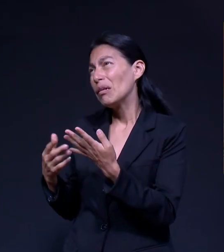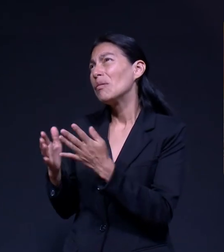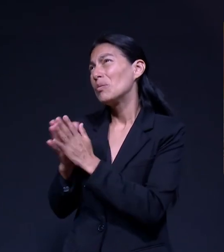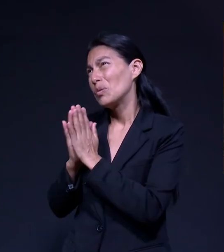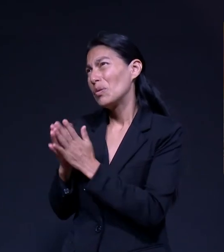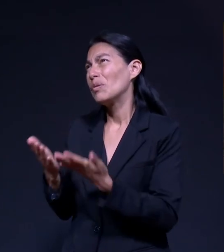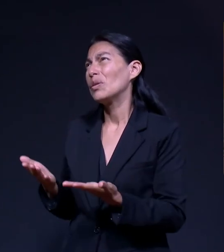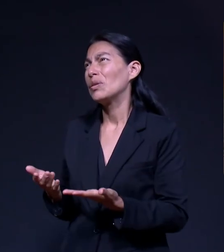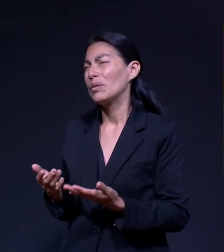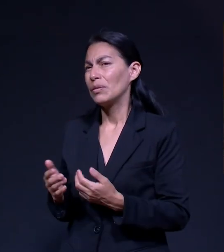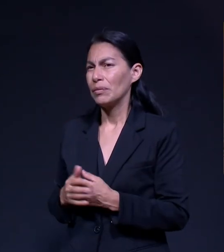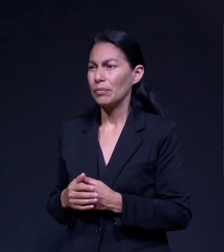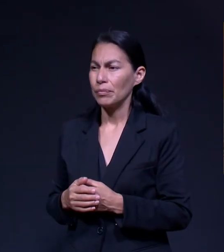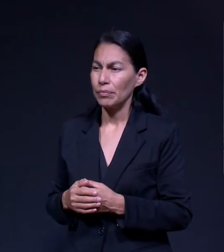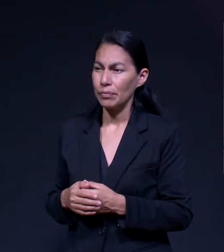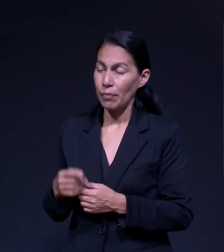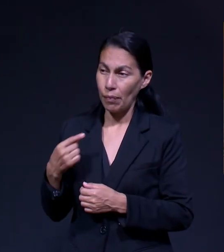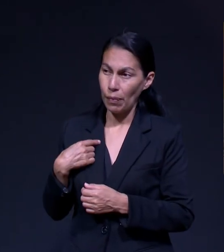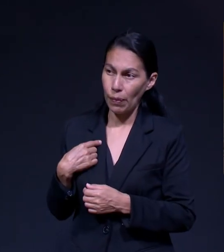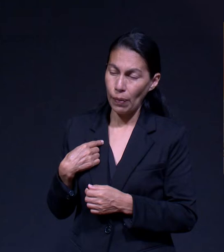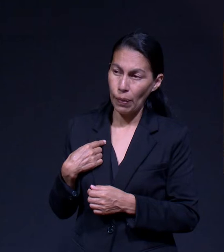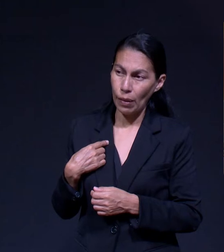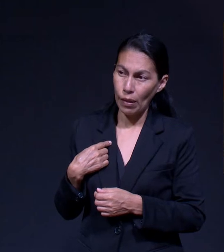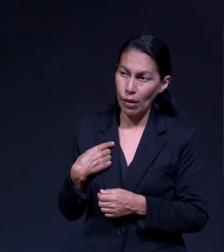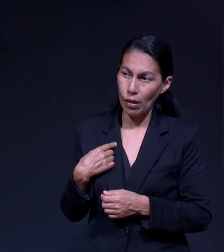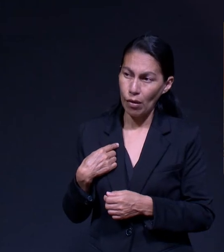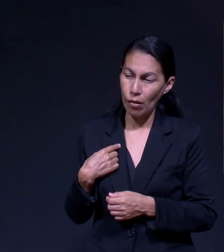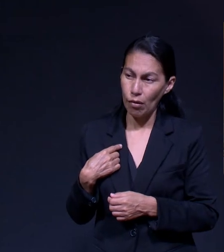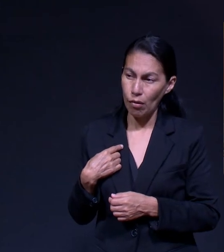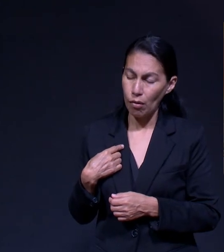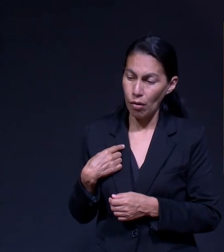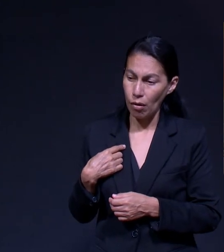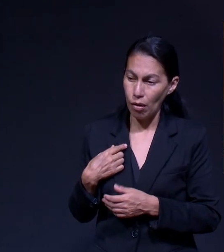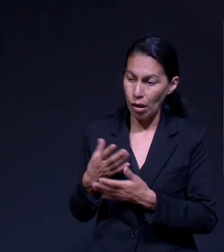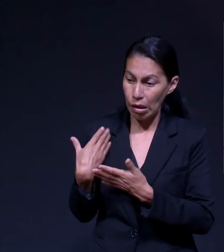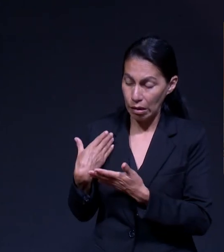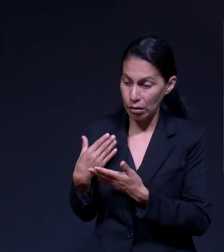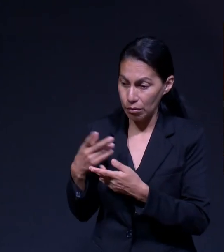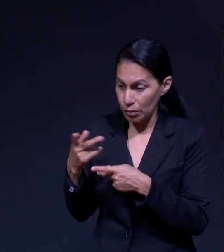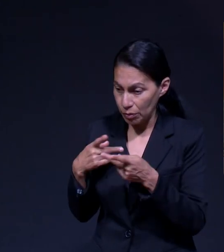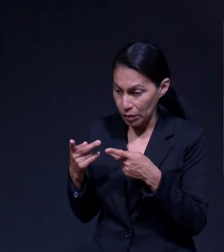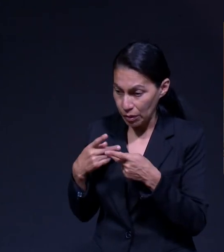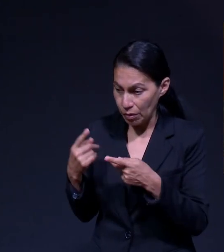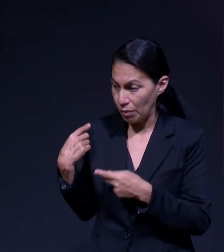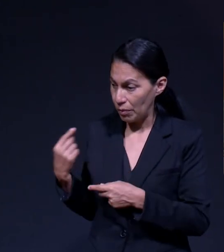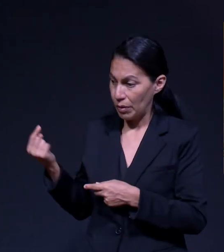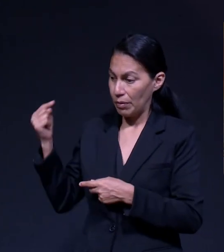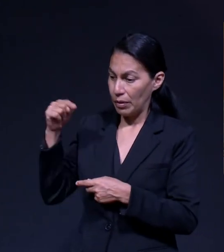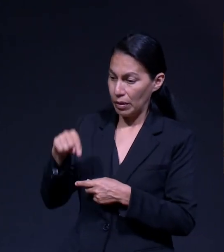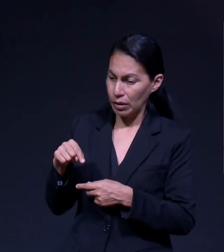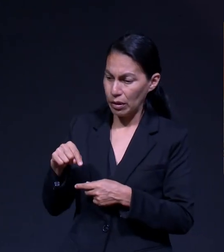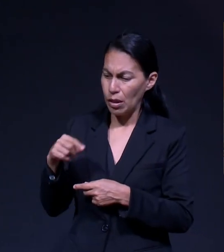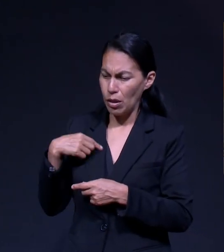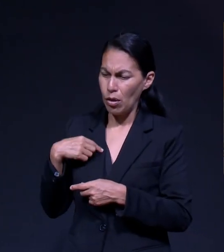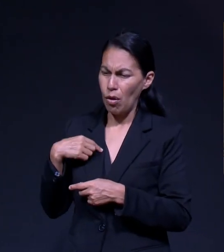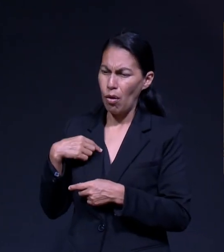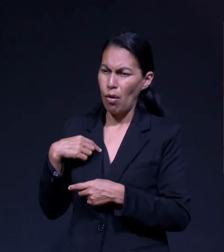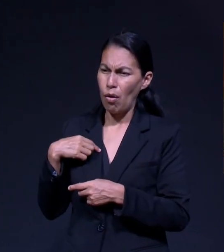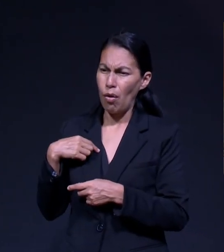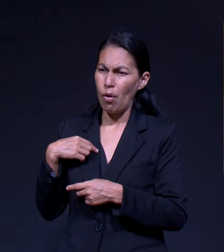Este Y cuando Me preparaba Para venir Acá Sabía Que Iba Estar Como Alguna Becaria Pero Tenía Que Buscar